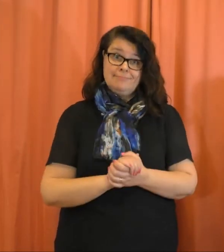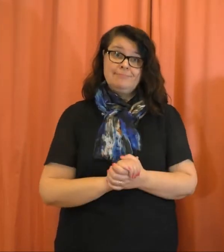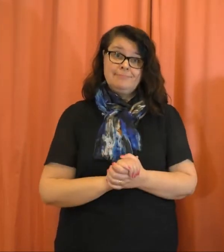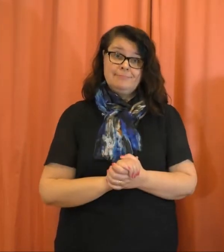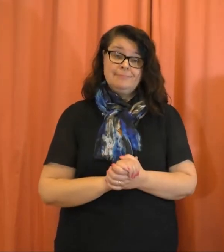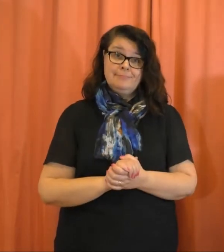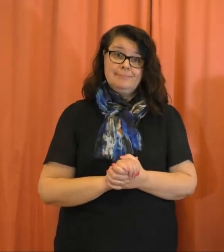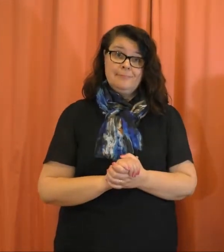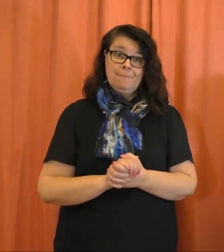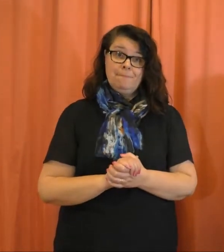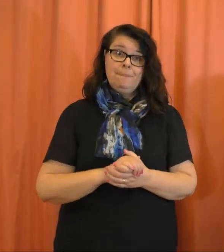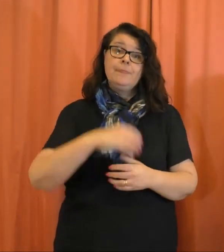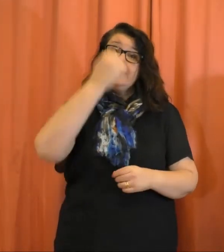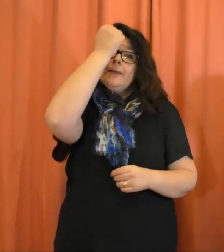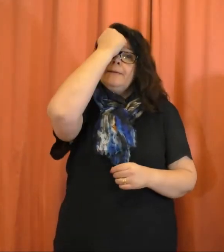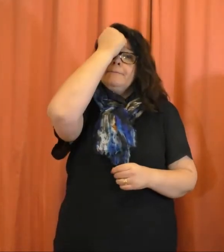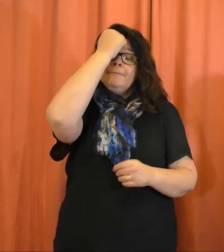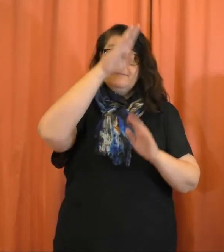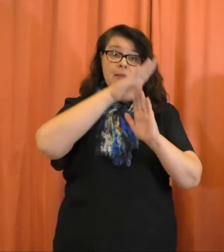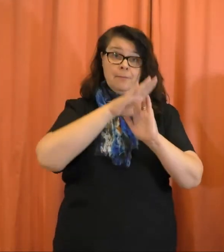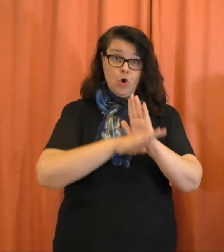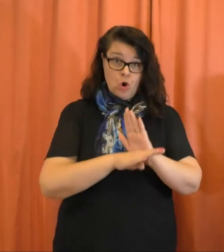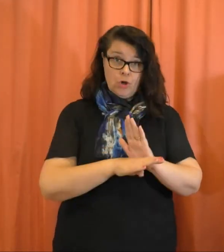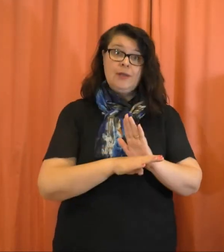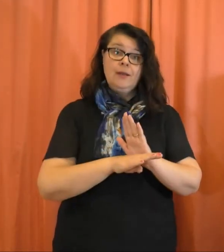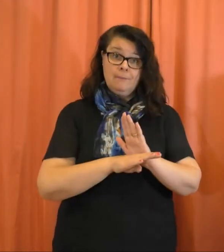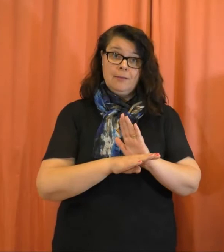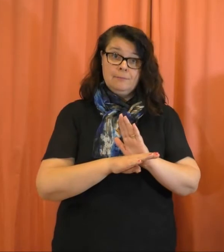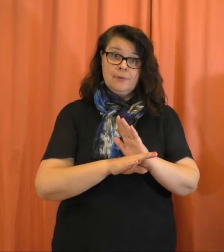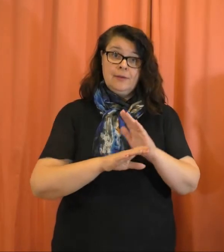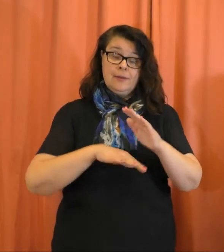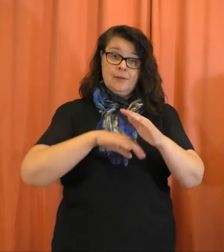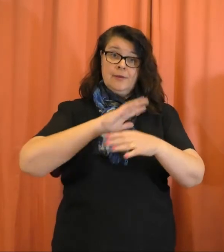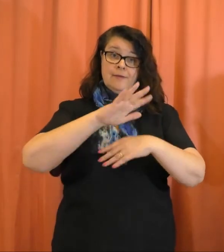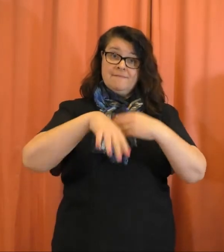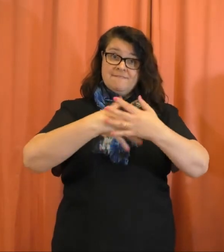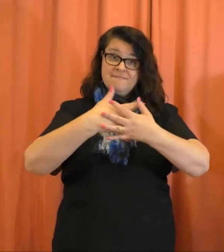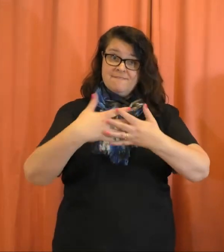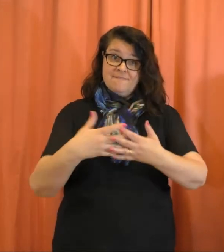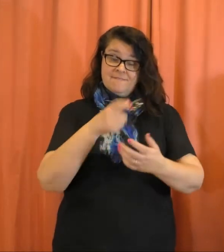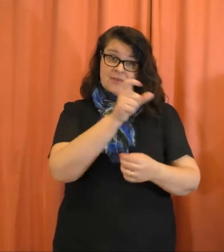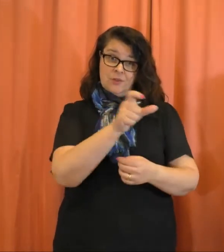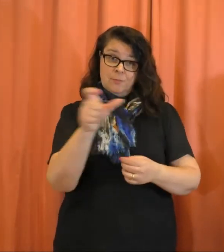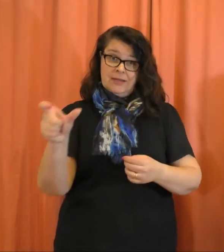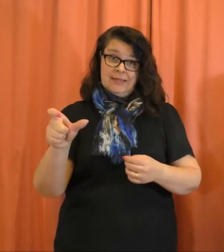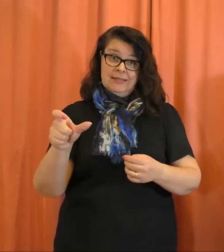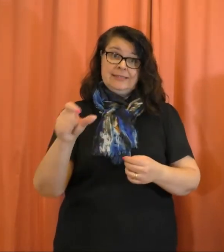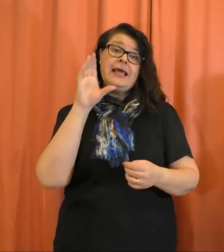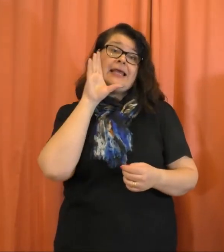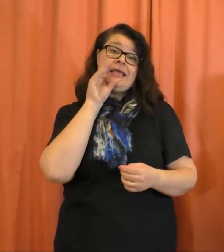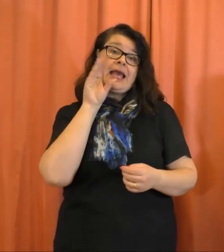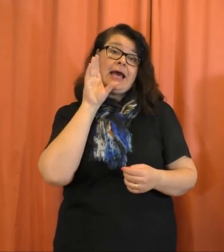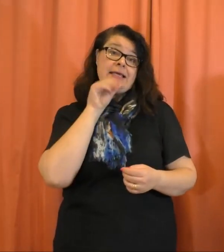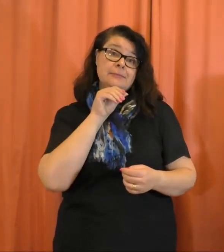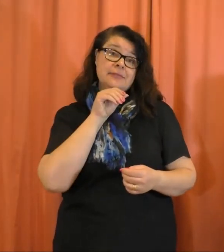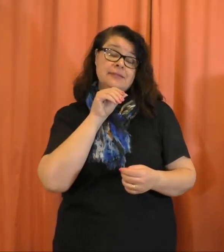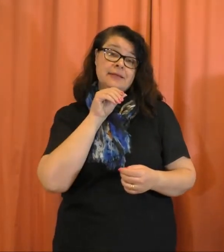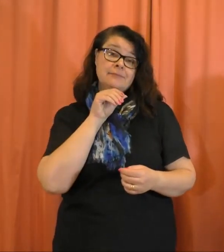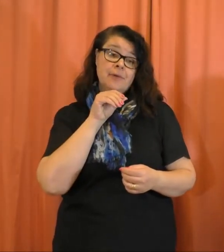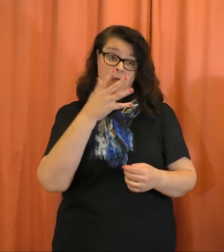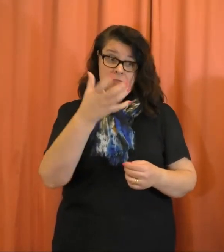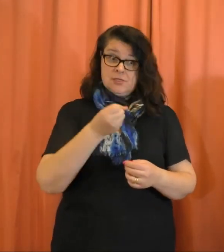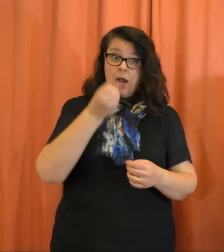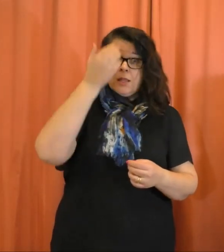Memo-ohjelma parantaa viittomakielisten ikäihmisten mahdollisuutta saada tietoa